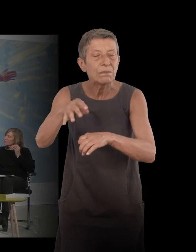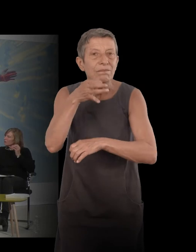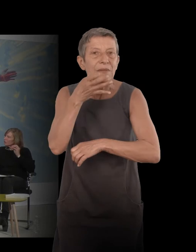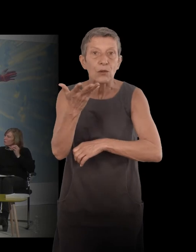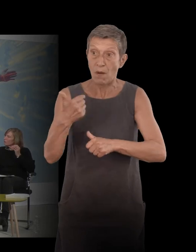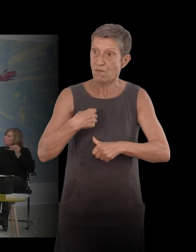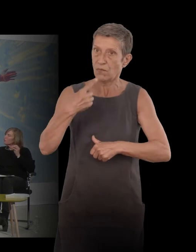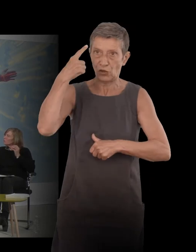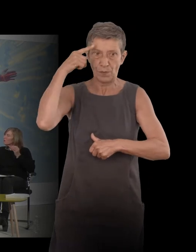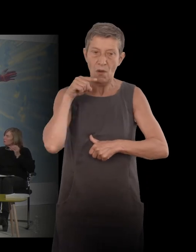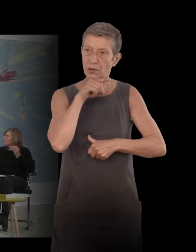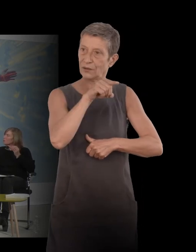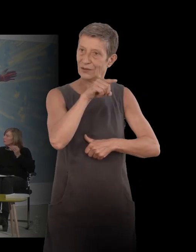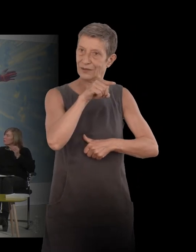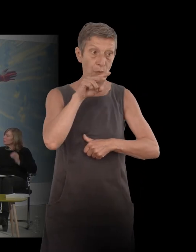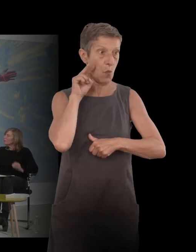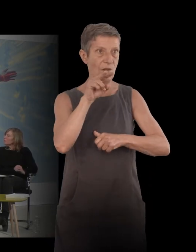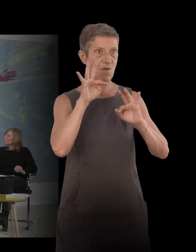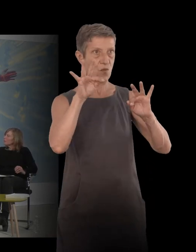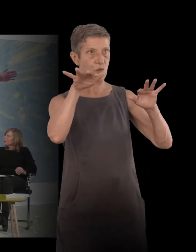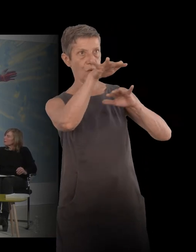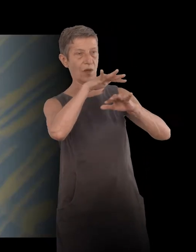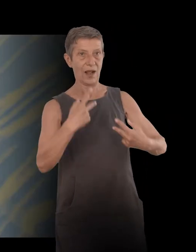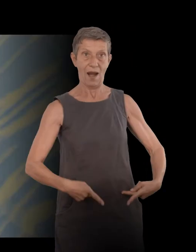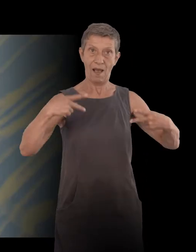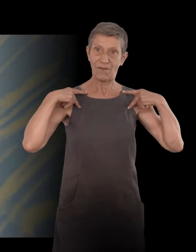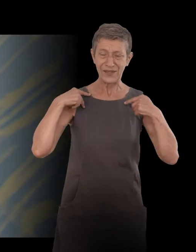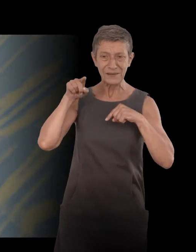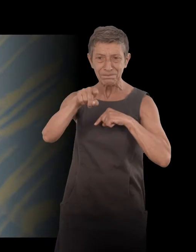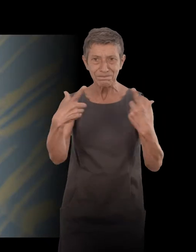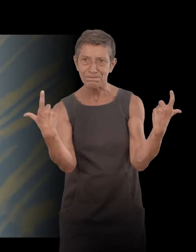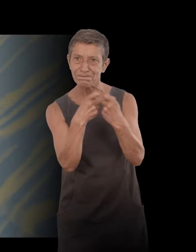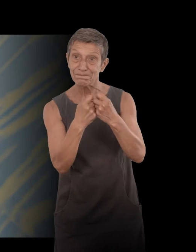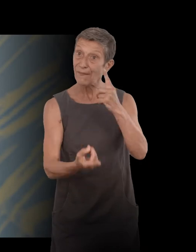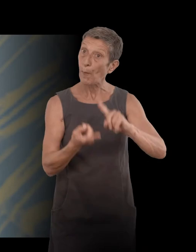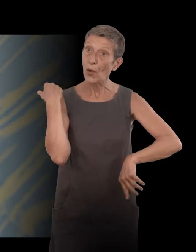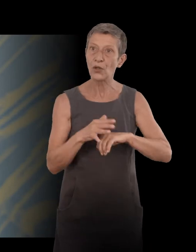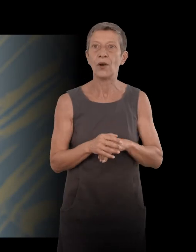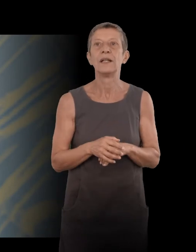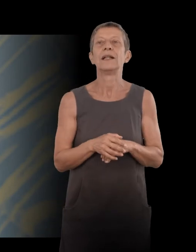majeur dans votre vision de la vie aussi. Parce que... Alors, c'est quelque chose que Ophuls a rajouté, qui n'est pas dans la